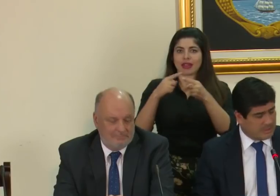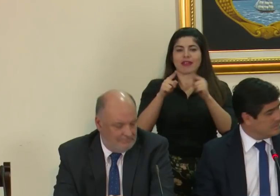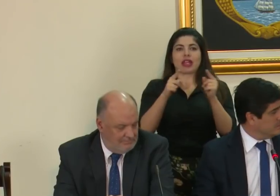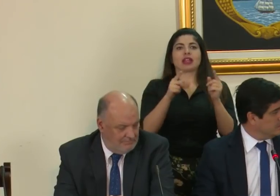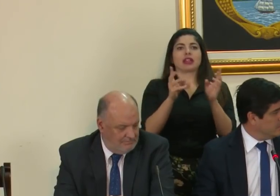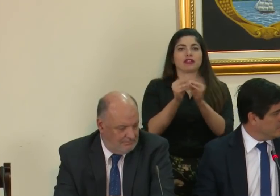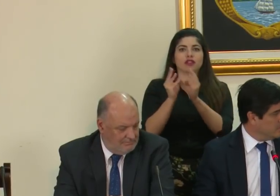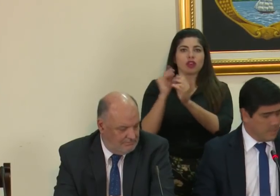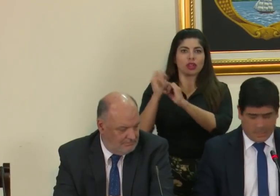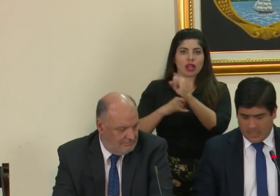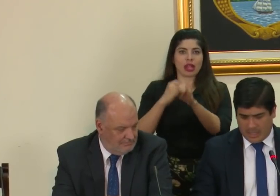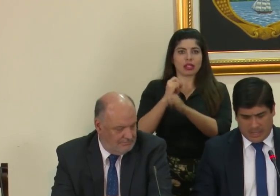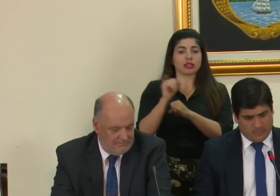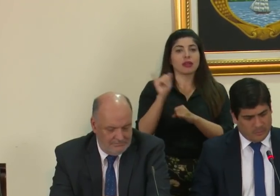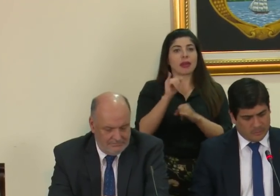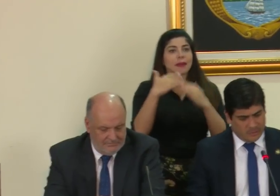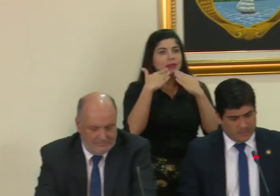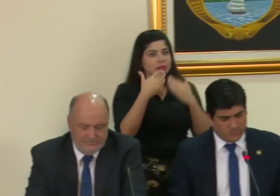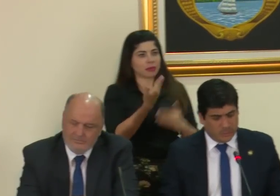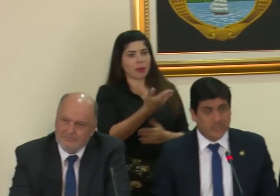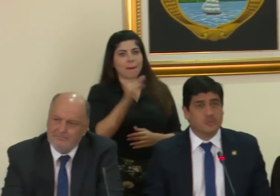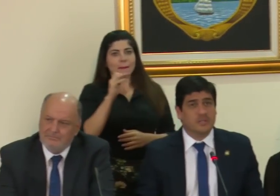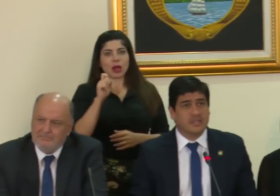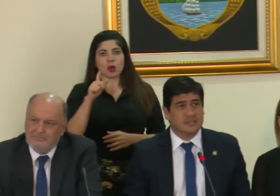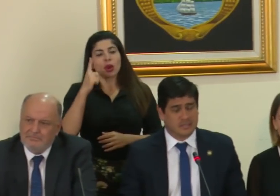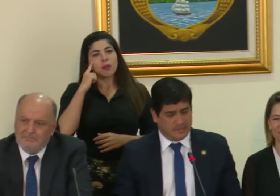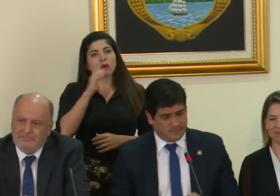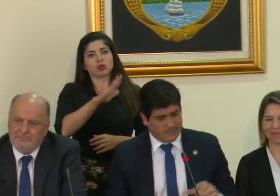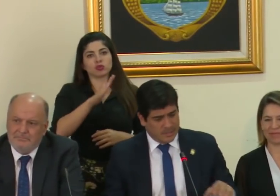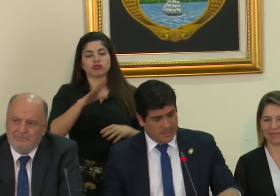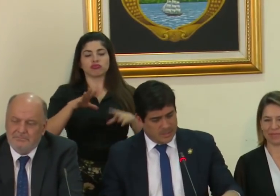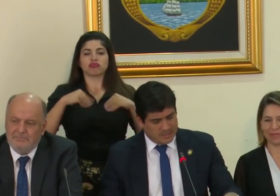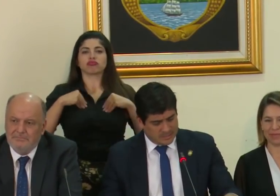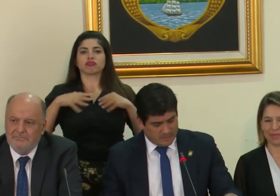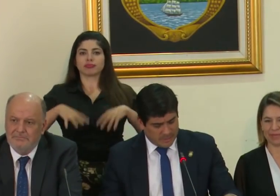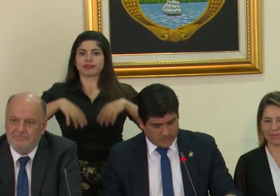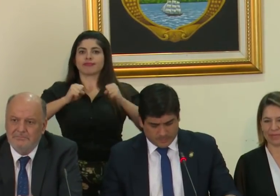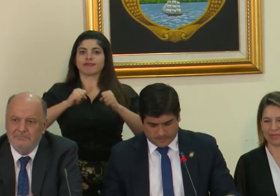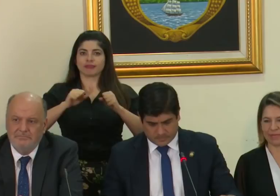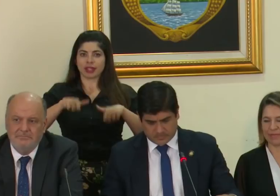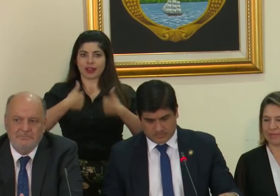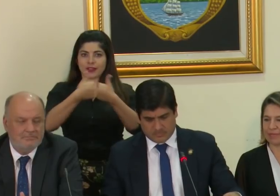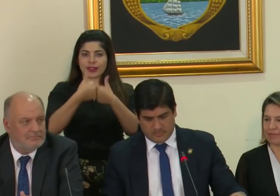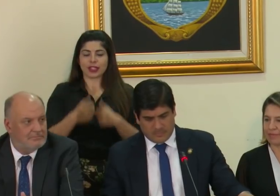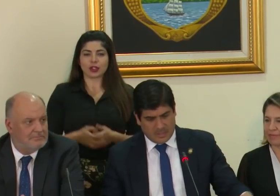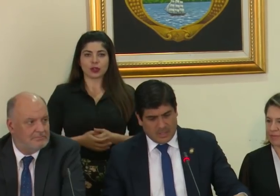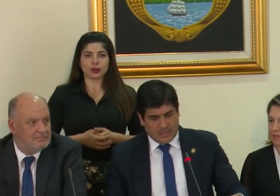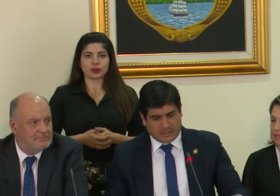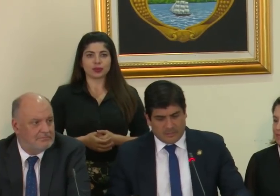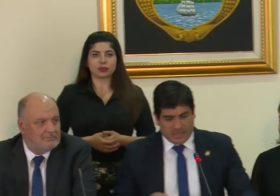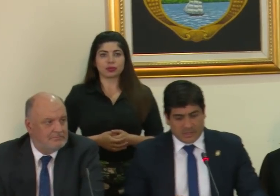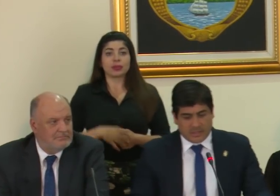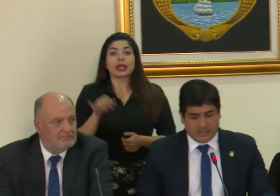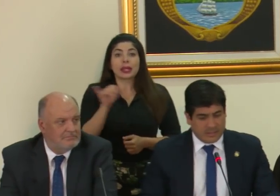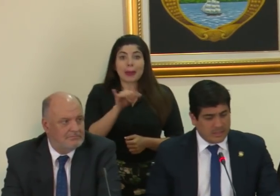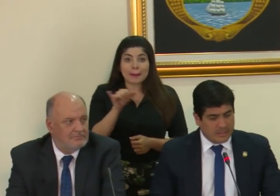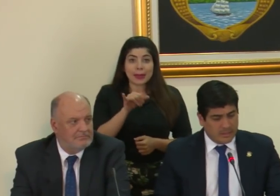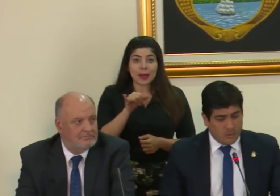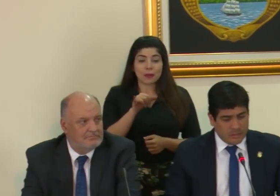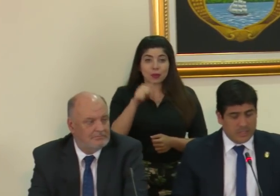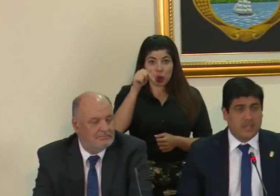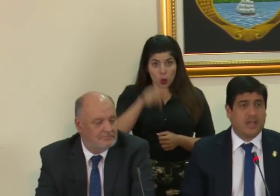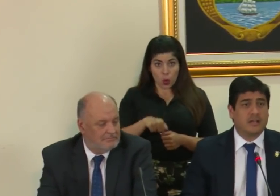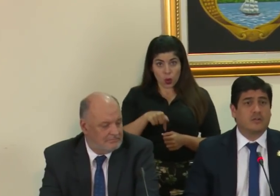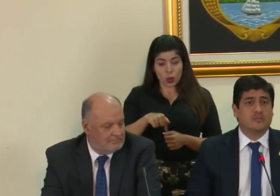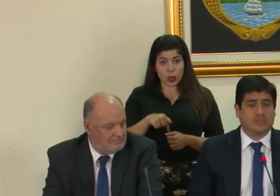foros y agradecerle también a don Manuel Ventura a asumir este reto. También, y el día